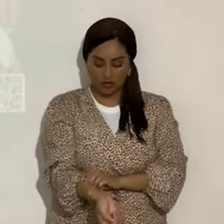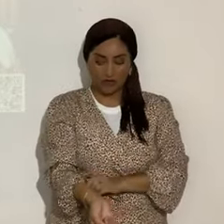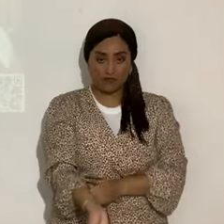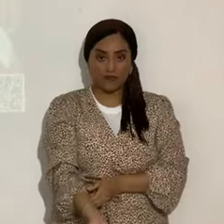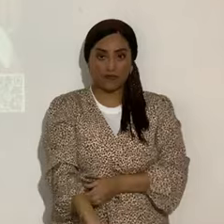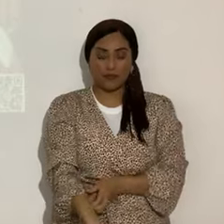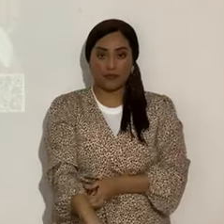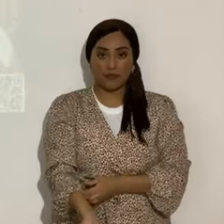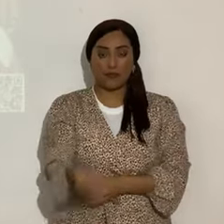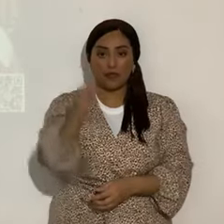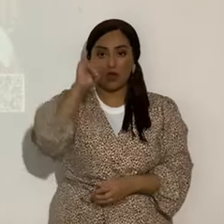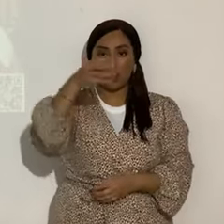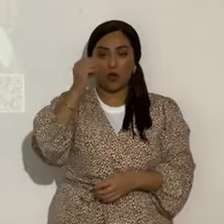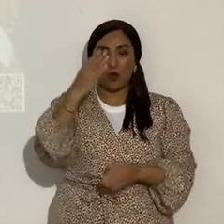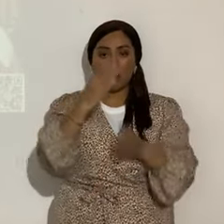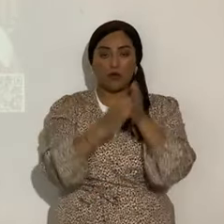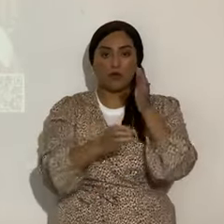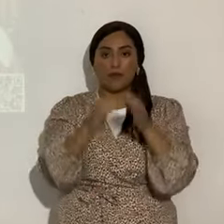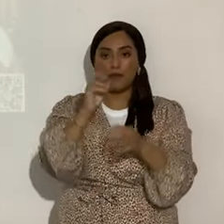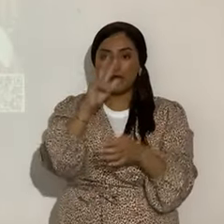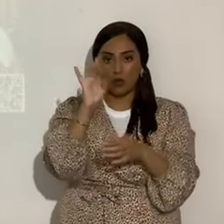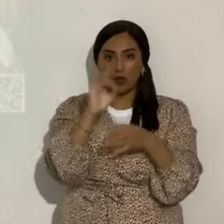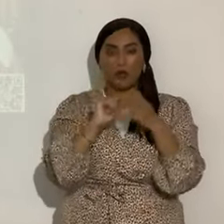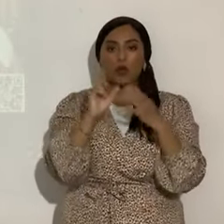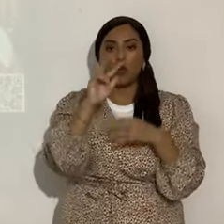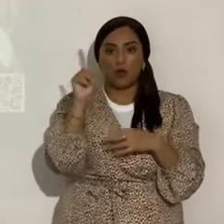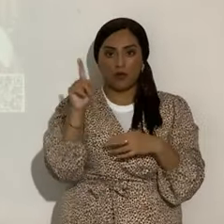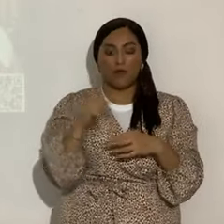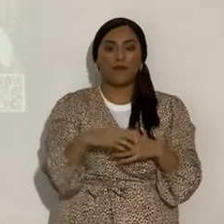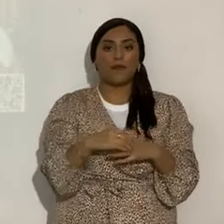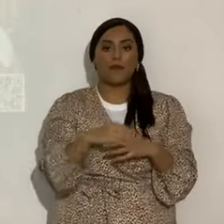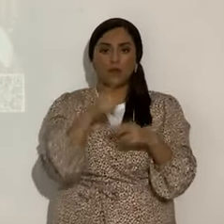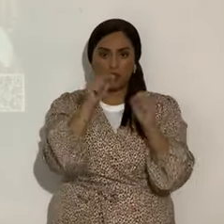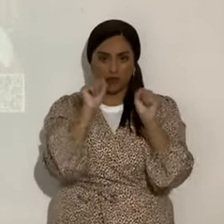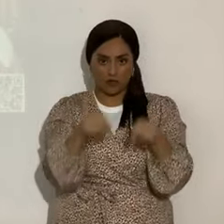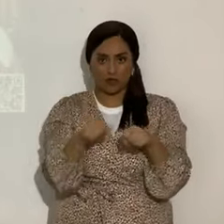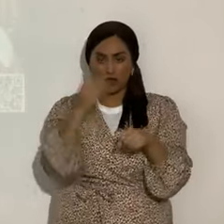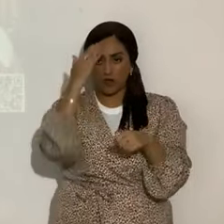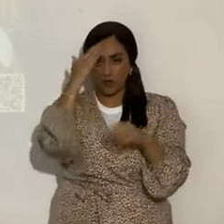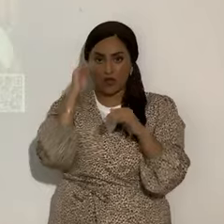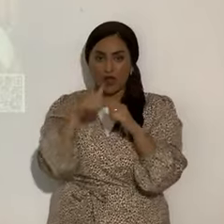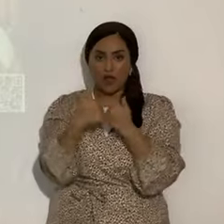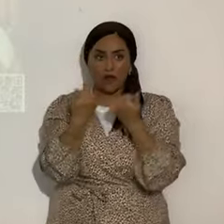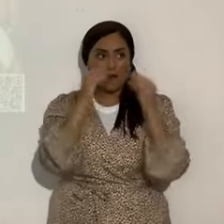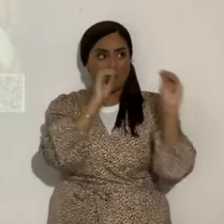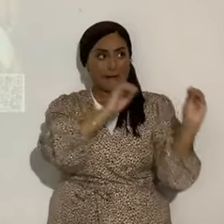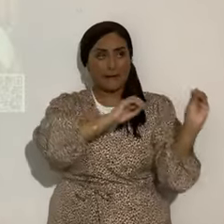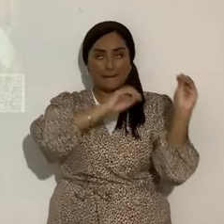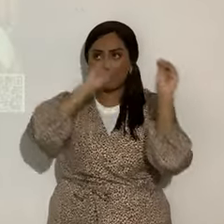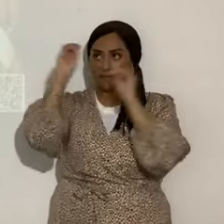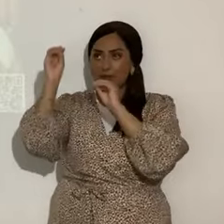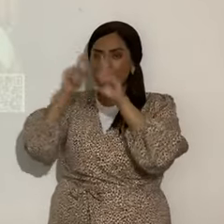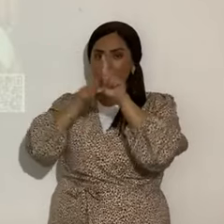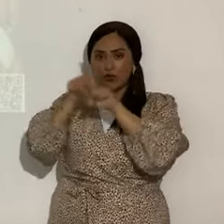Bueno, Job 38, verso 31. ¿Podrás tú atar los lazos de las playas o desatar a los heloradores de Orión?